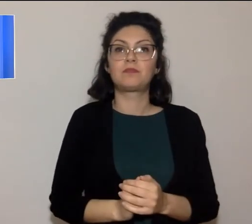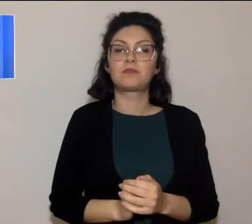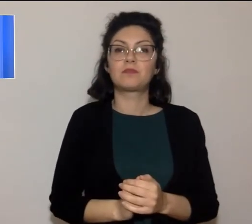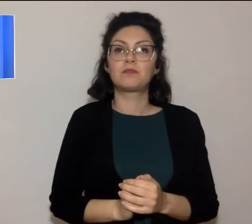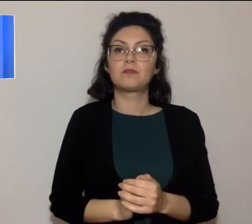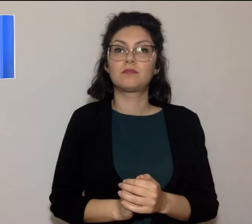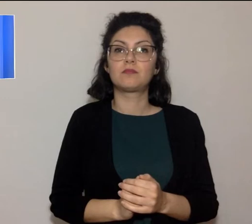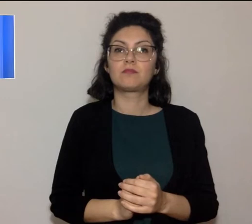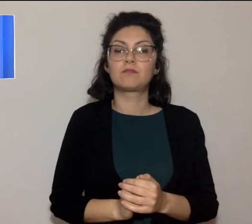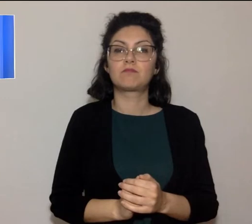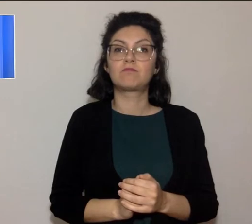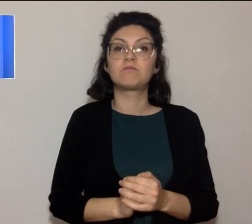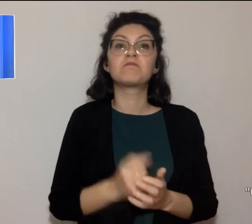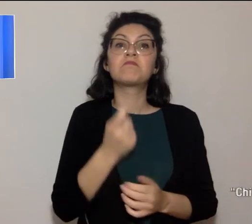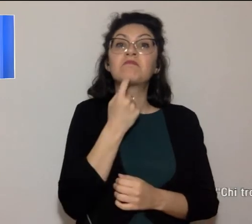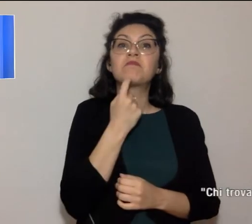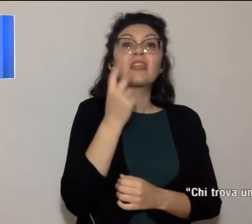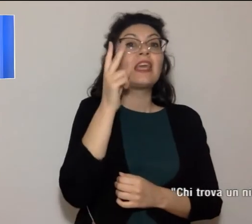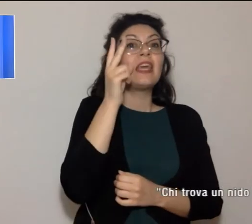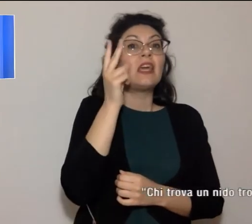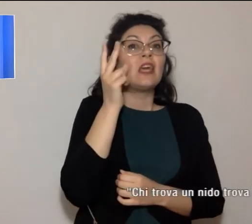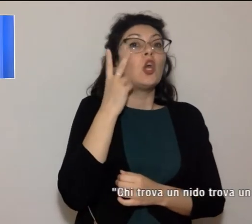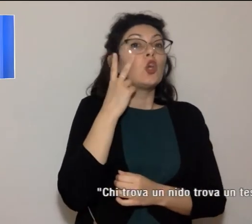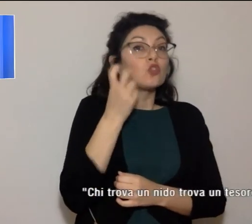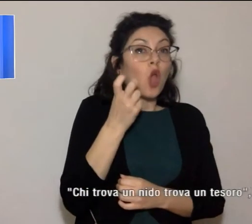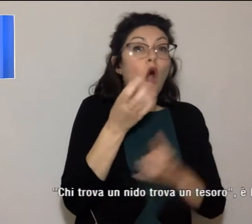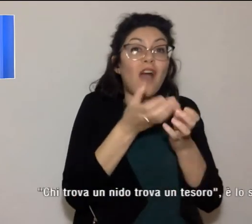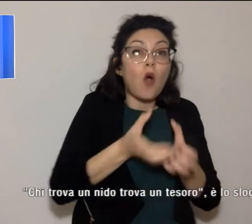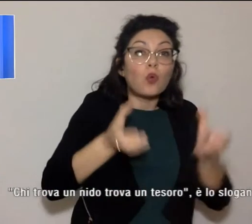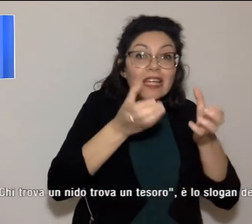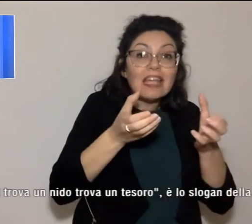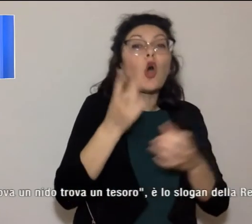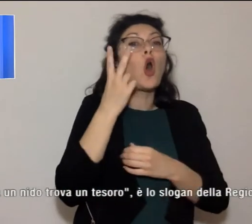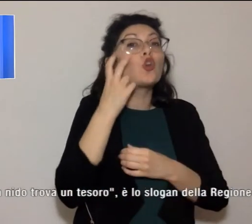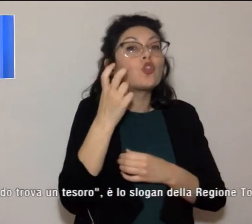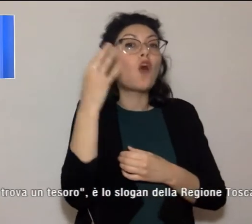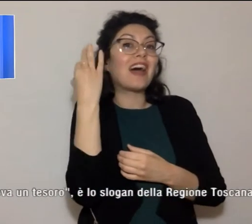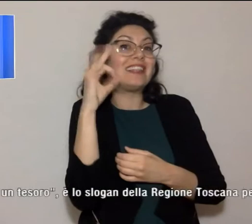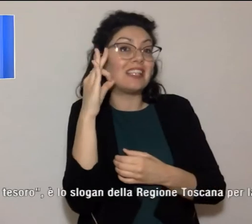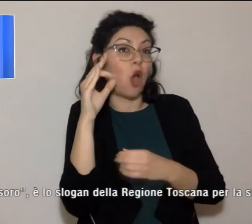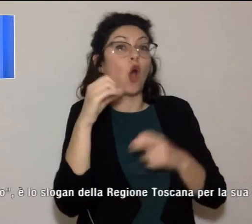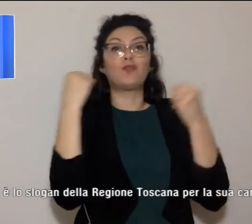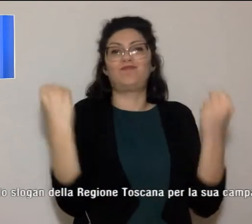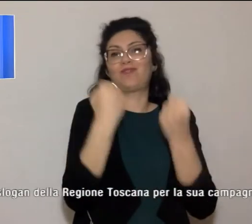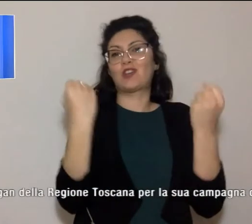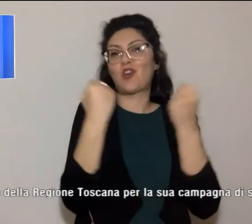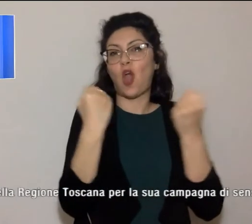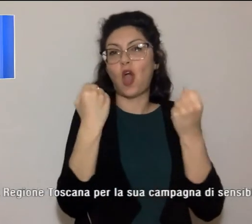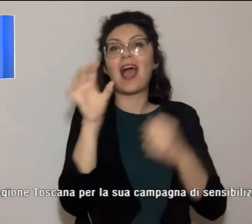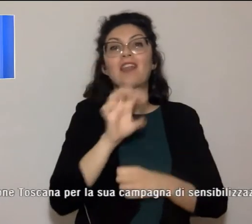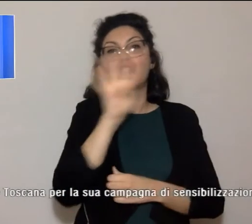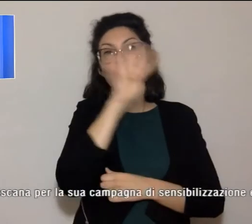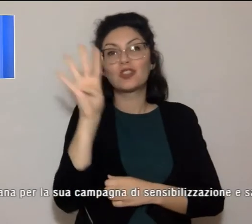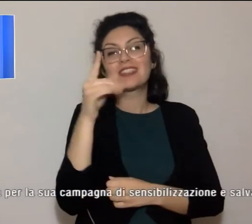Chi trova un nido trova un tesoro, è lo slogan della Regione Toscana per la sua campagna di